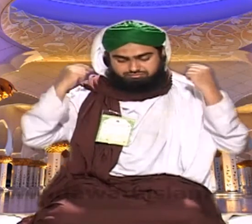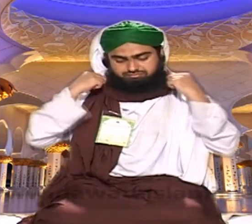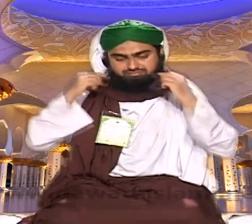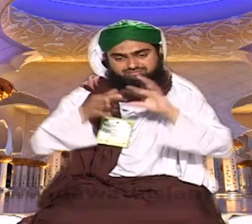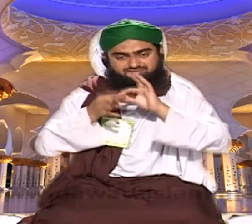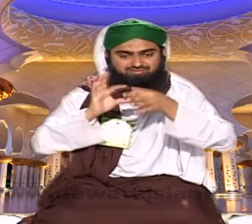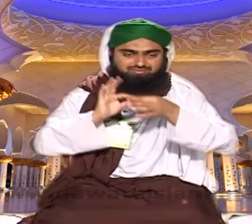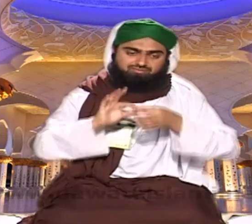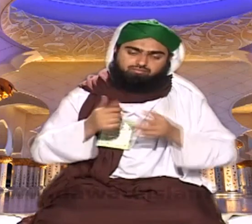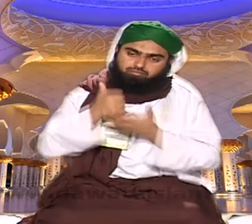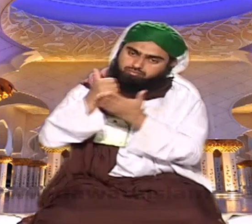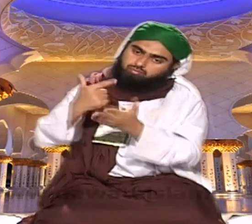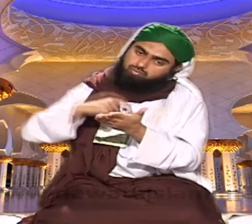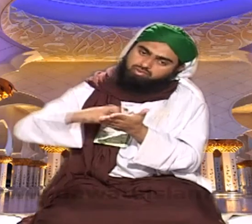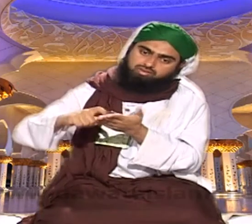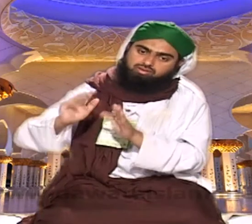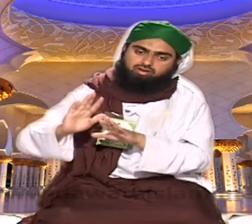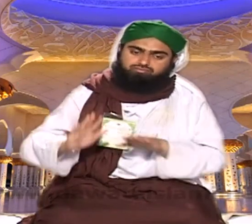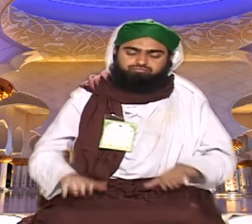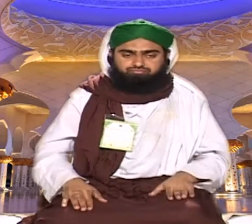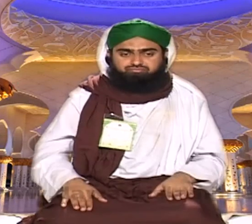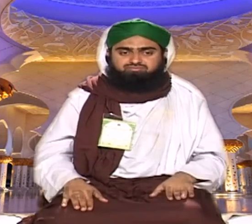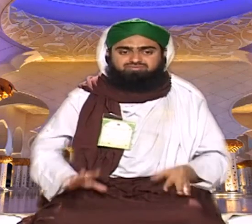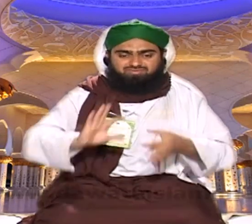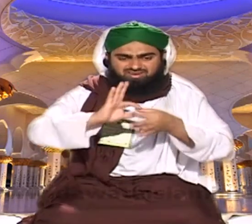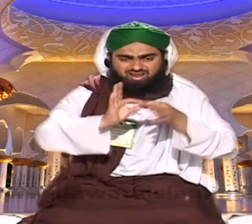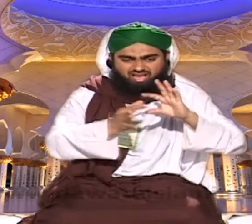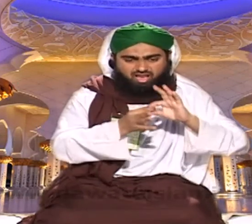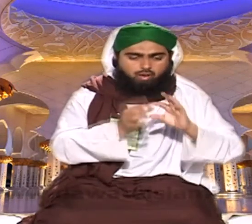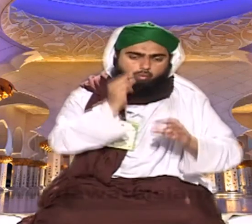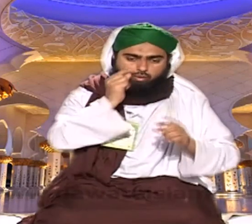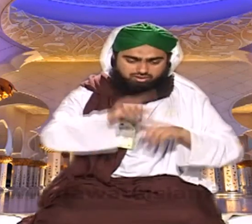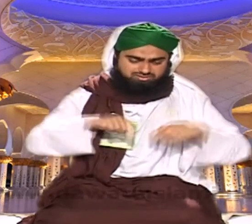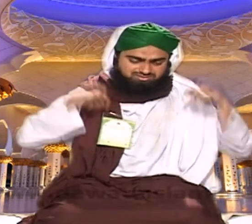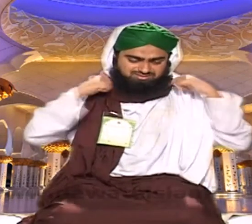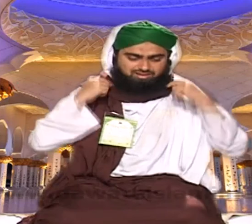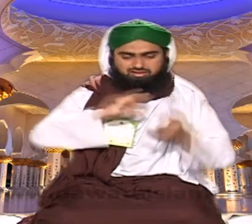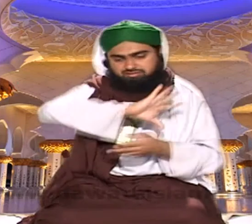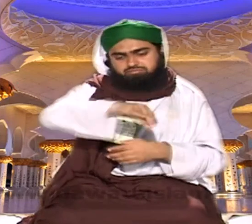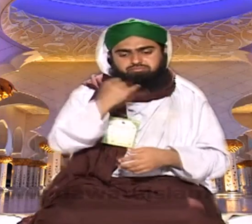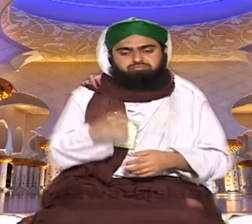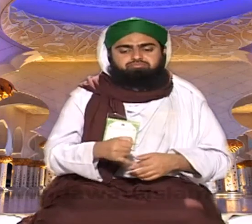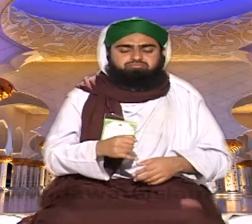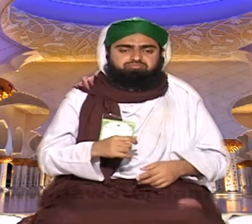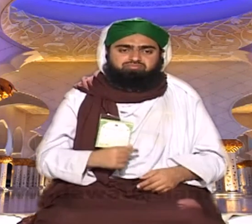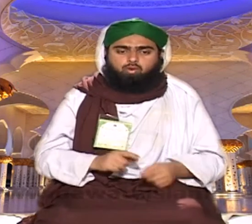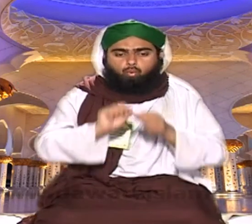کے لیے بھی نہیں پہن سکتے زنجیر ہے یہ حرام اب آئیت القرصی لٹک رہی ہے آپ کی آپ کہیں گے ساہم اس کو دھاگے پہ لٹکا لیں